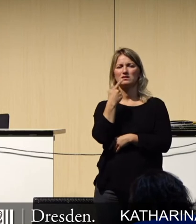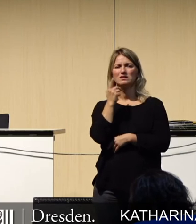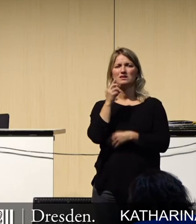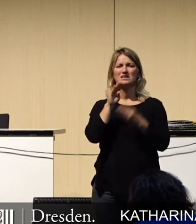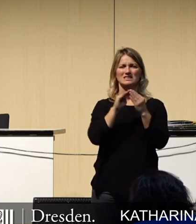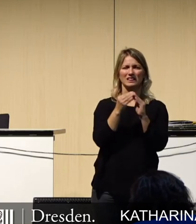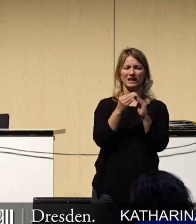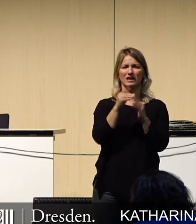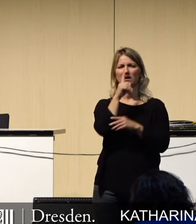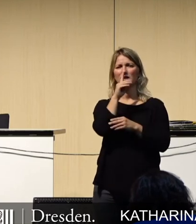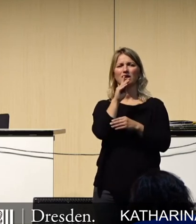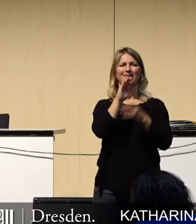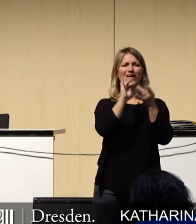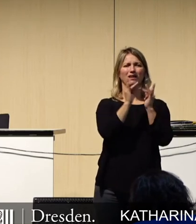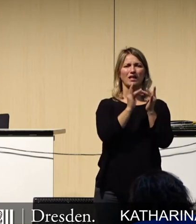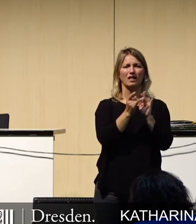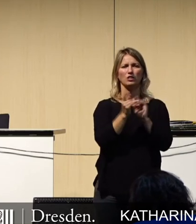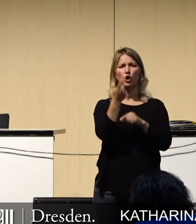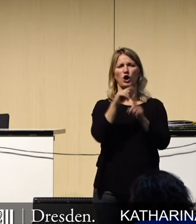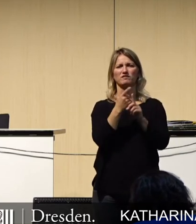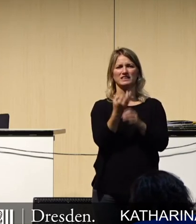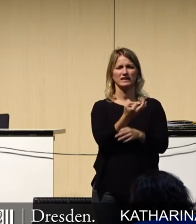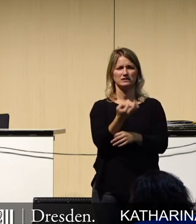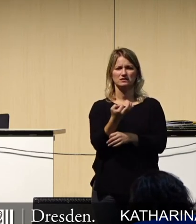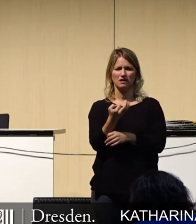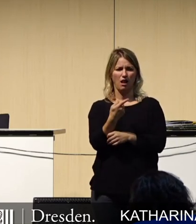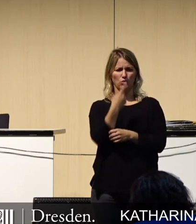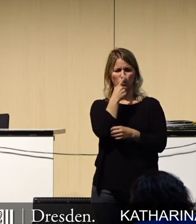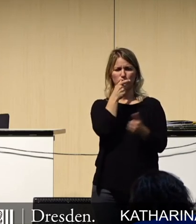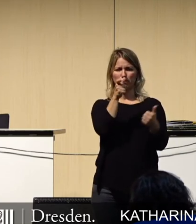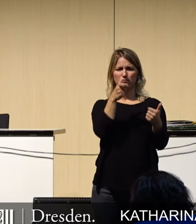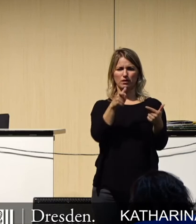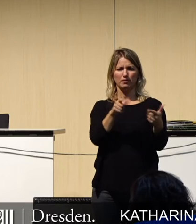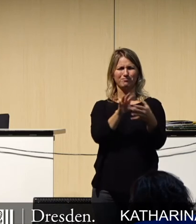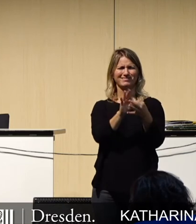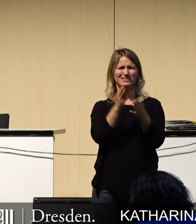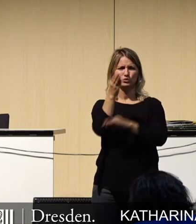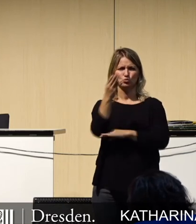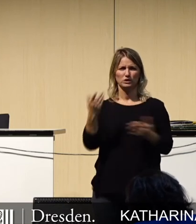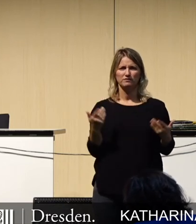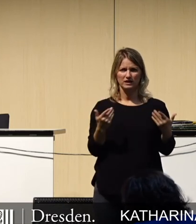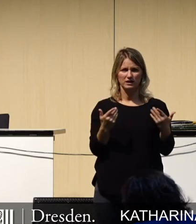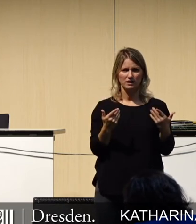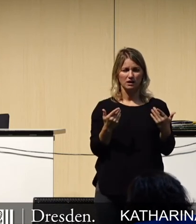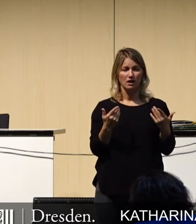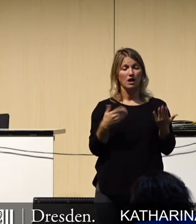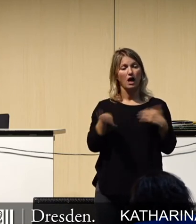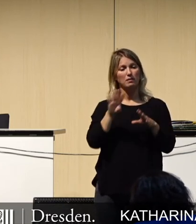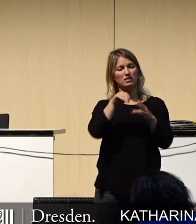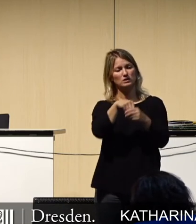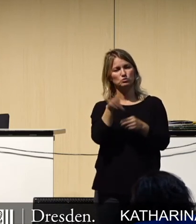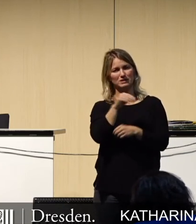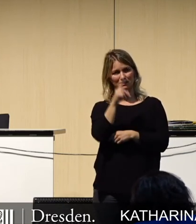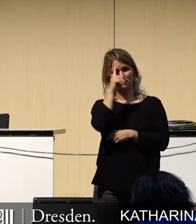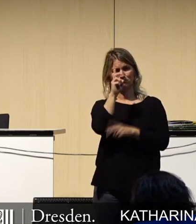sind alles nur Schlagworte, das ist Zukunftsmusik. Und Sie müssen auch immer wieder bedenken, das ist alles nur